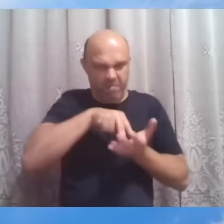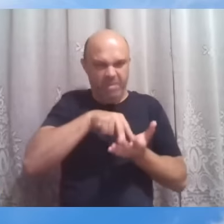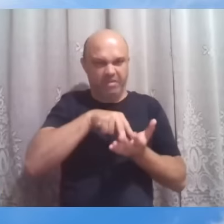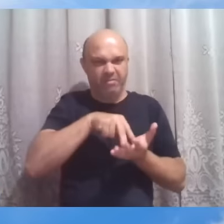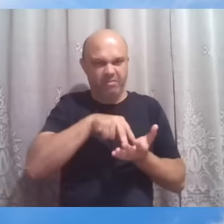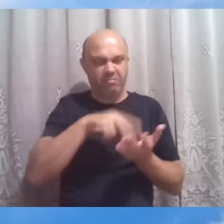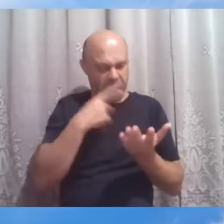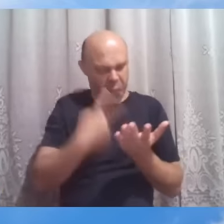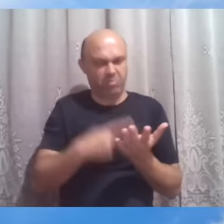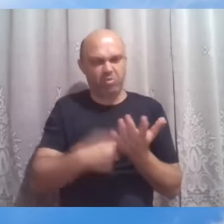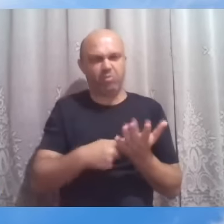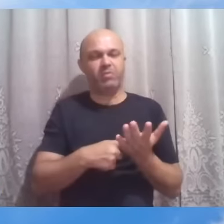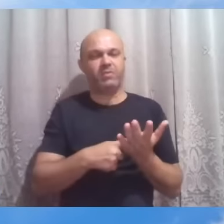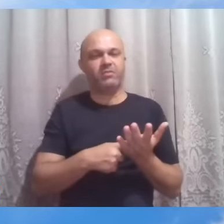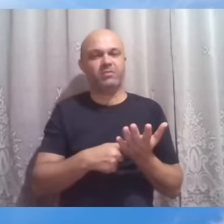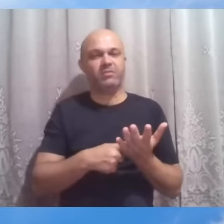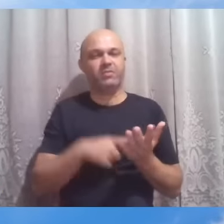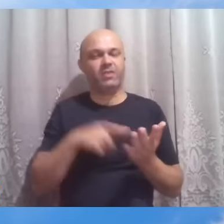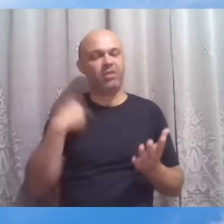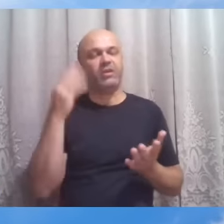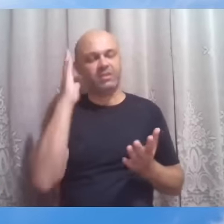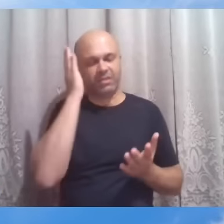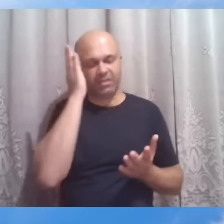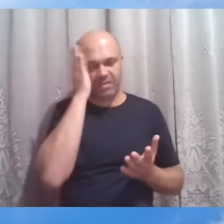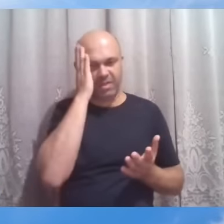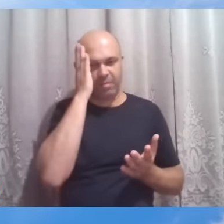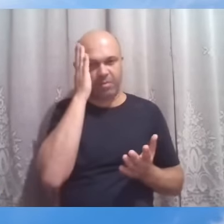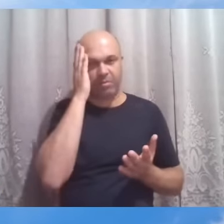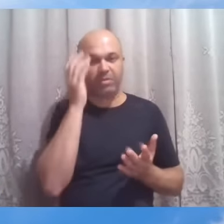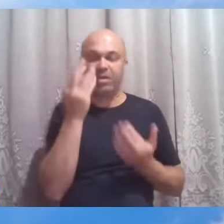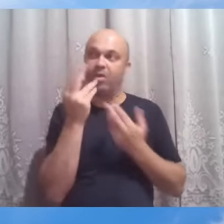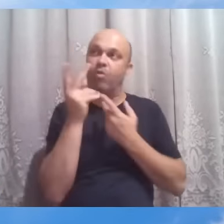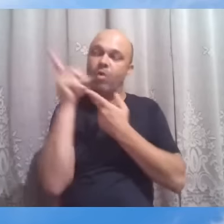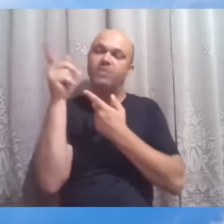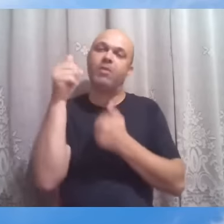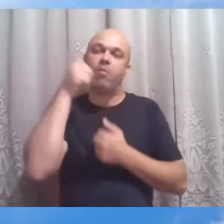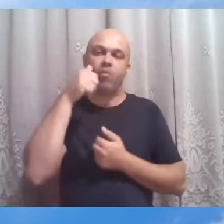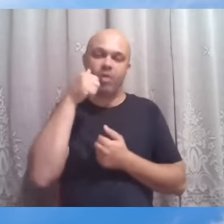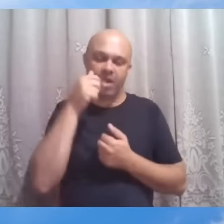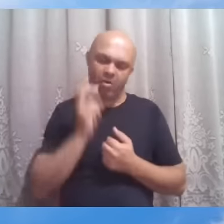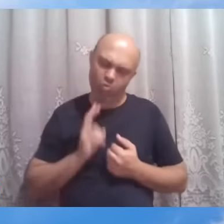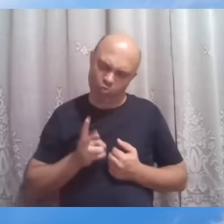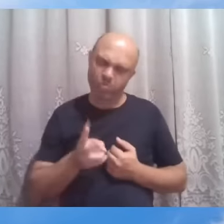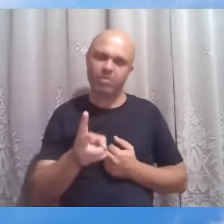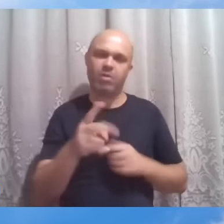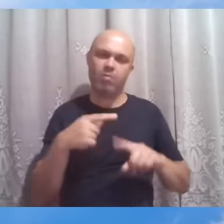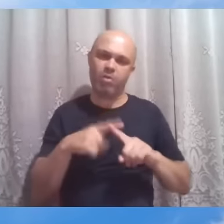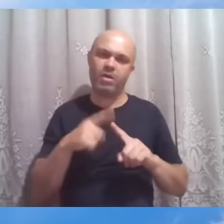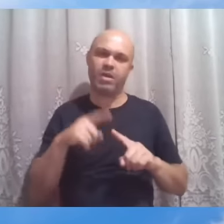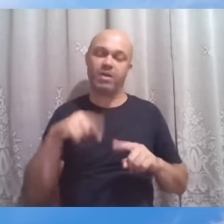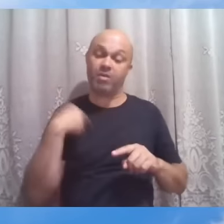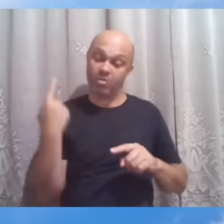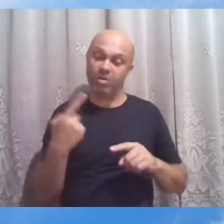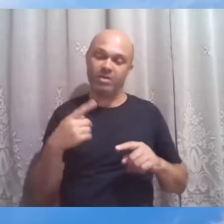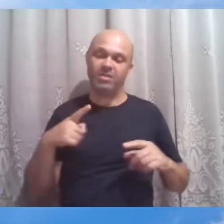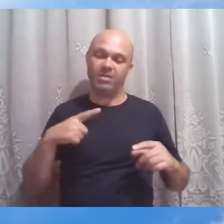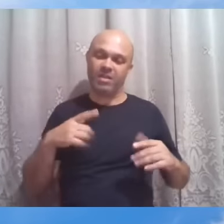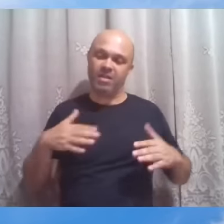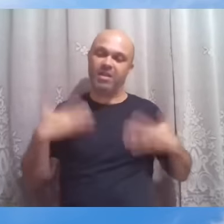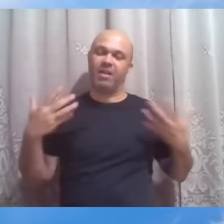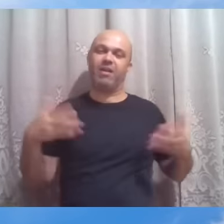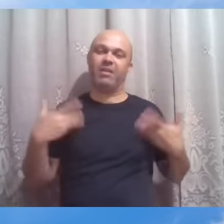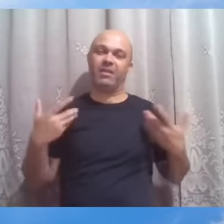que possamos que saibamos como essa mulher perseverar porque então teremos a alegria de não mais apenas